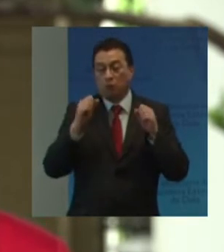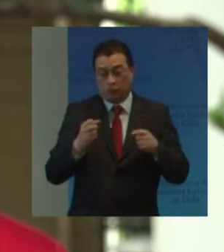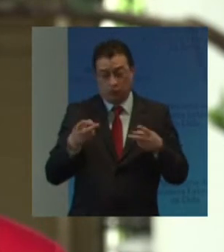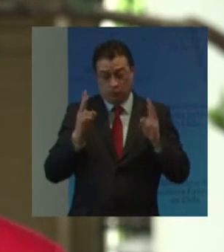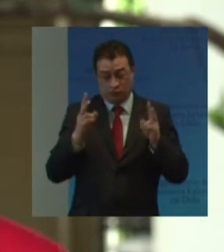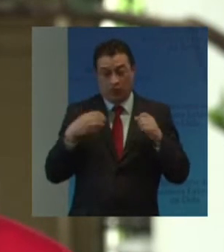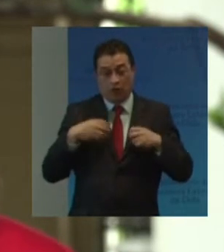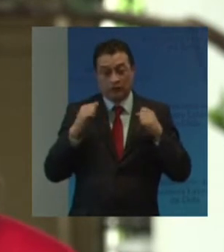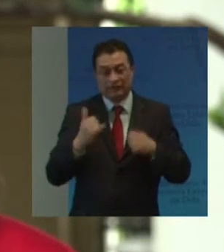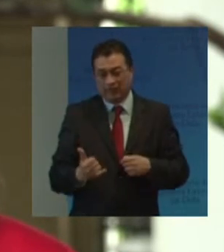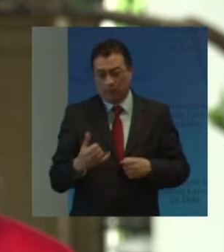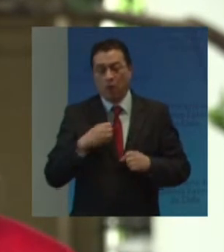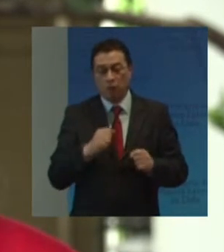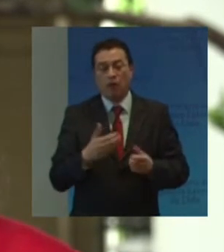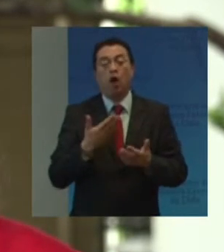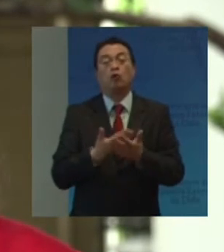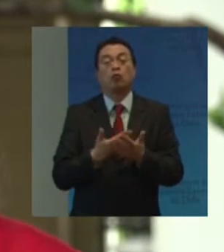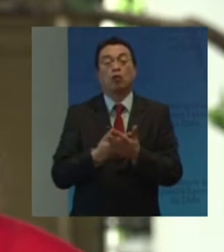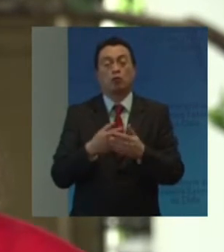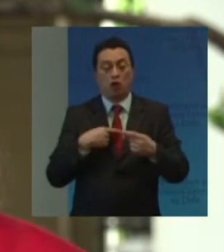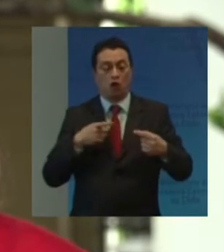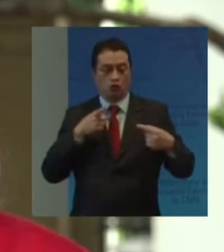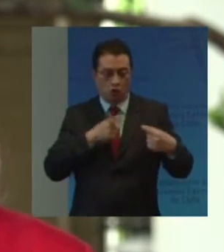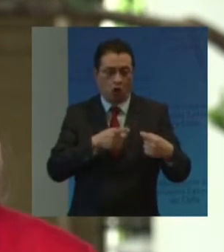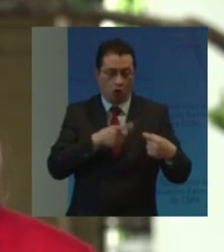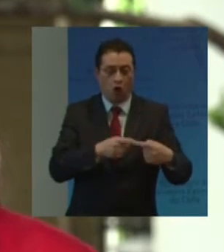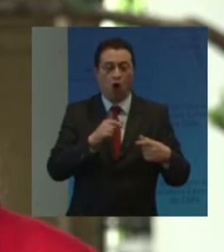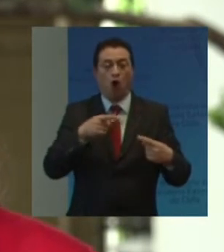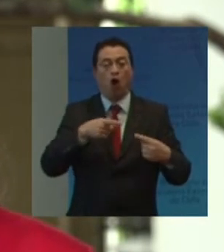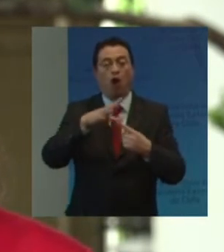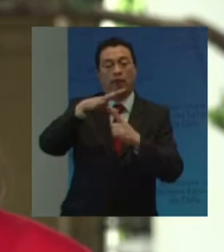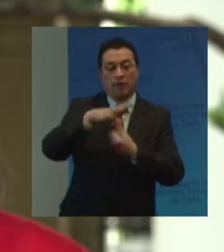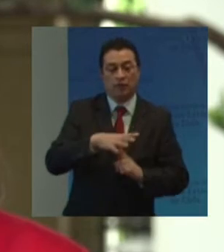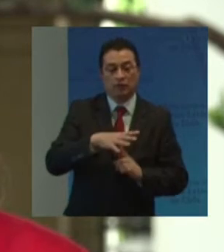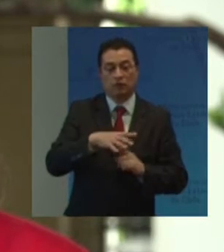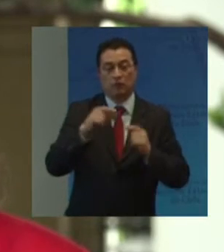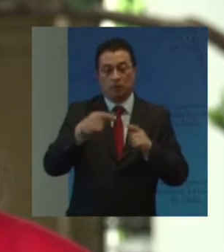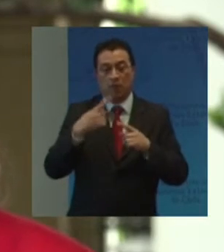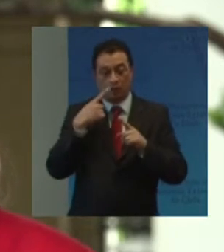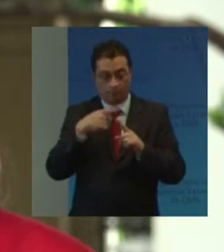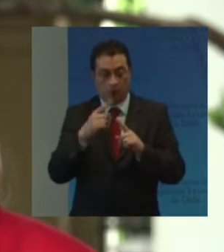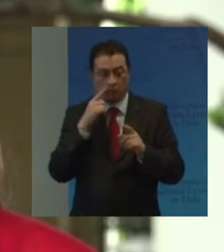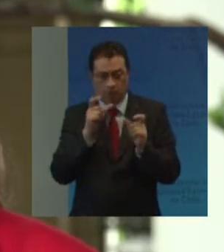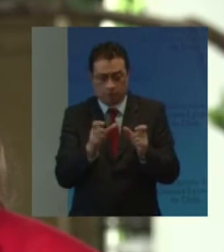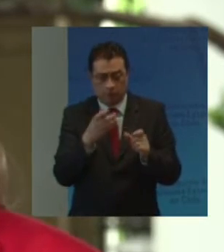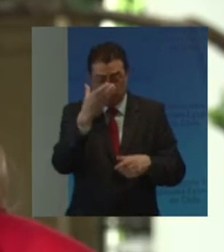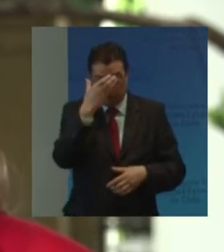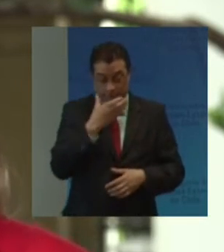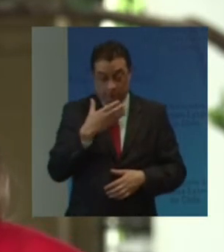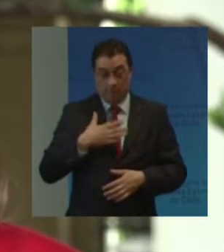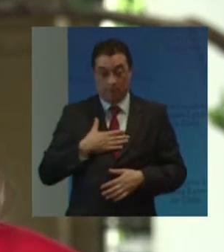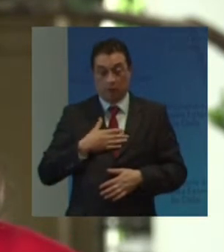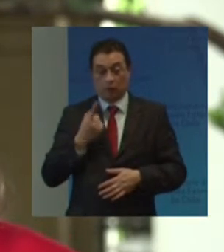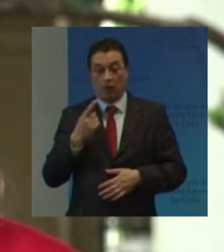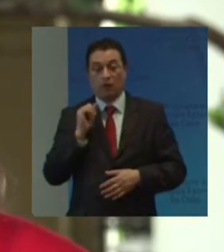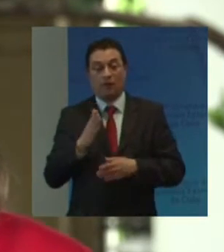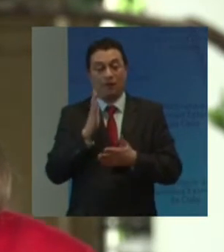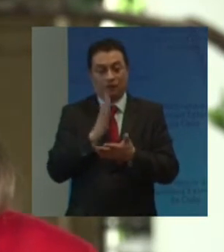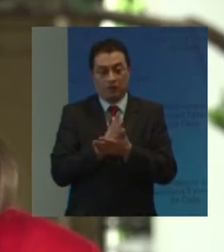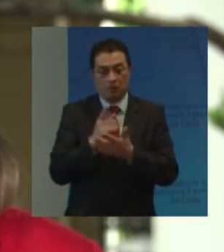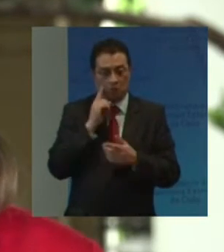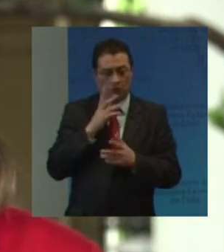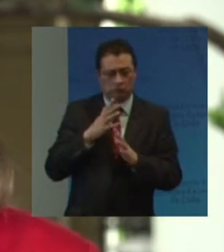Siempre tendremos La oportunidad De luchar Contra la discriminación Sea mediante La vigilancia De nuestras propias Actitudes A fin de eliminar Los